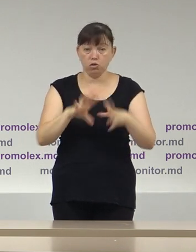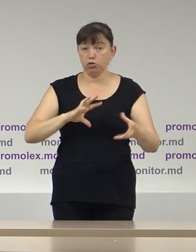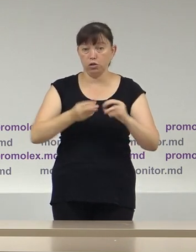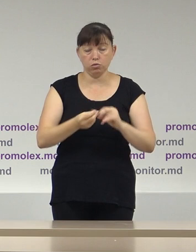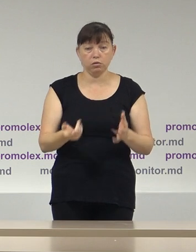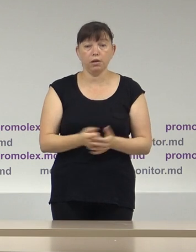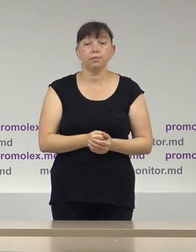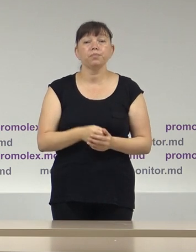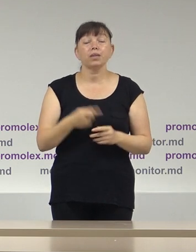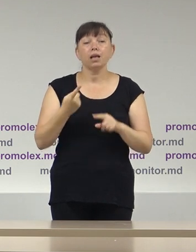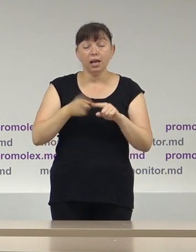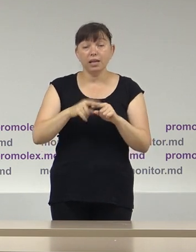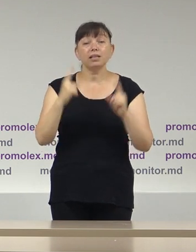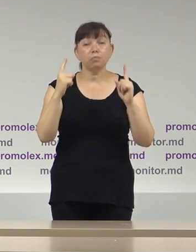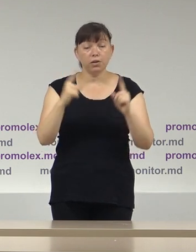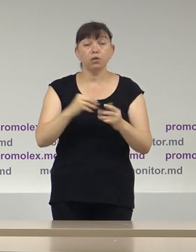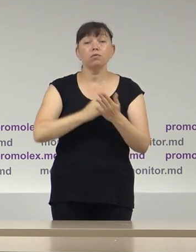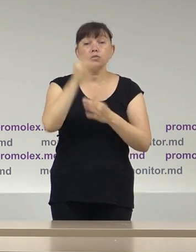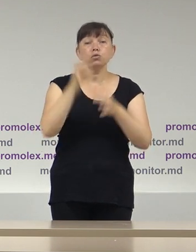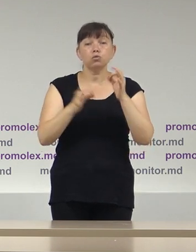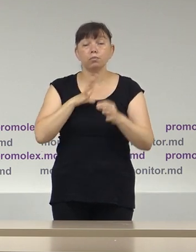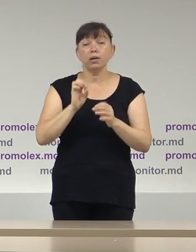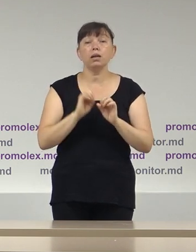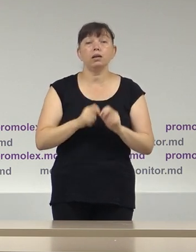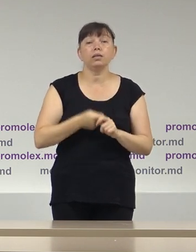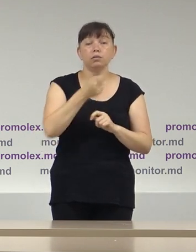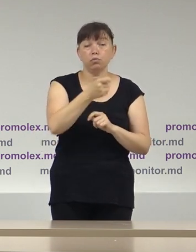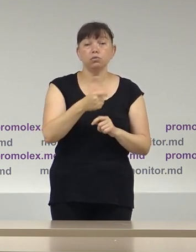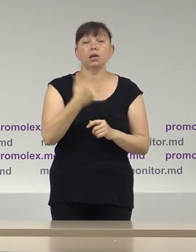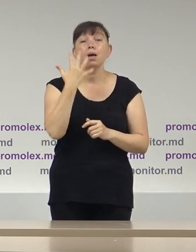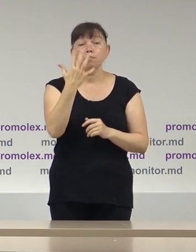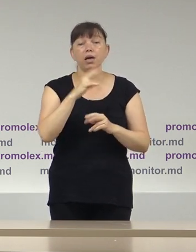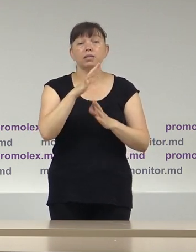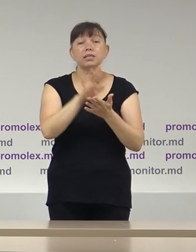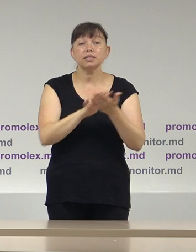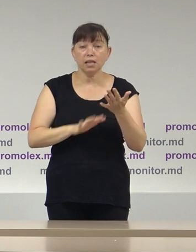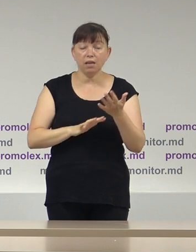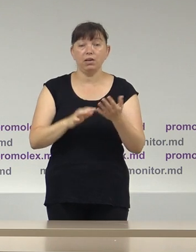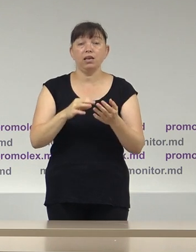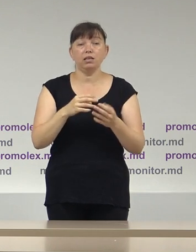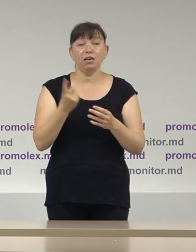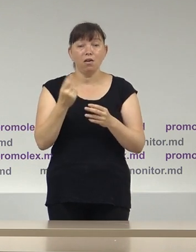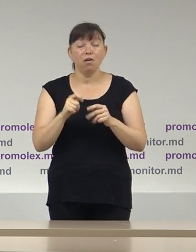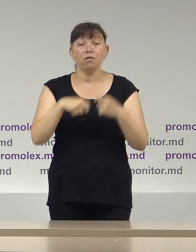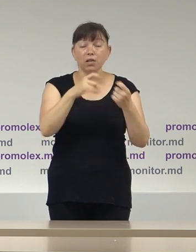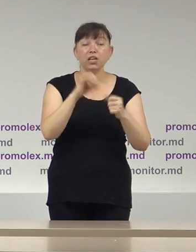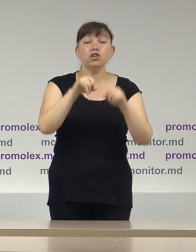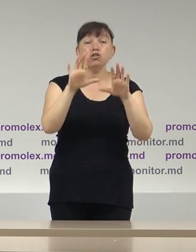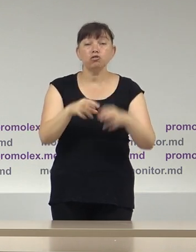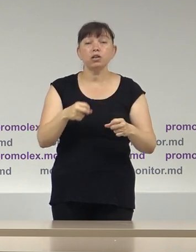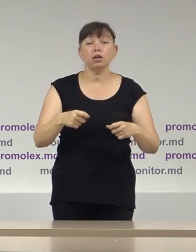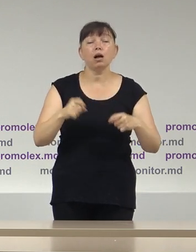În perioada de referință la Curtea Supremă de Justiție au fost depuse cel puțin 5 cereri de recurs și o cerere privind soluționarea